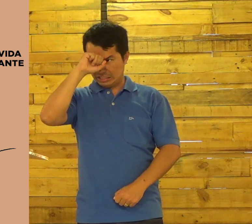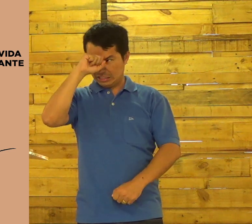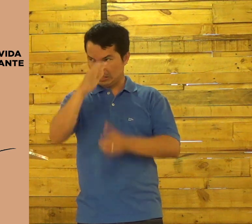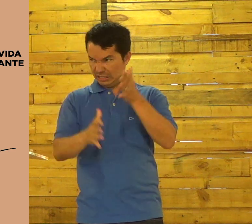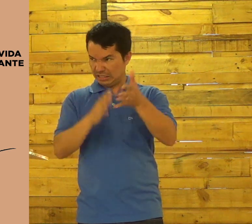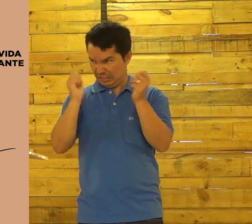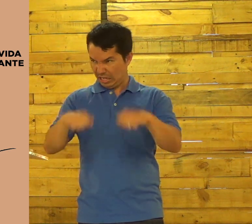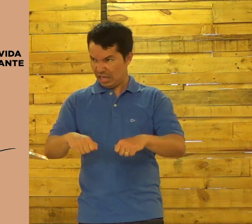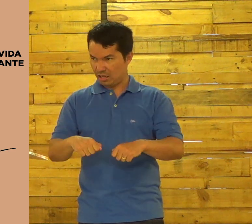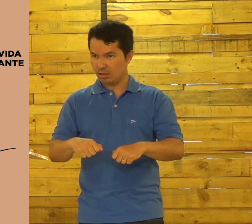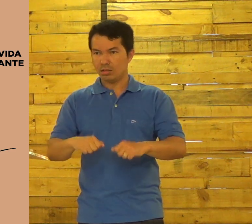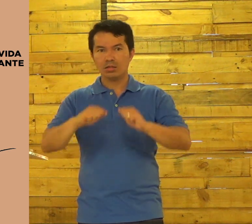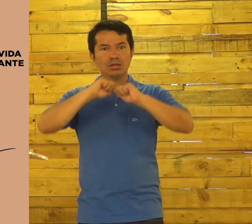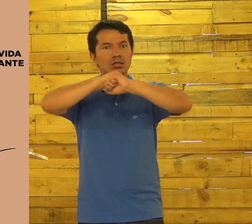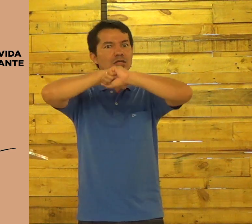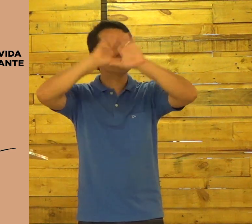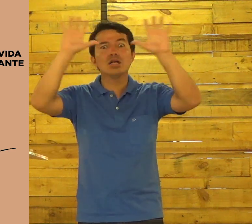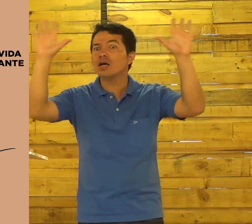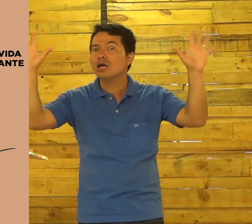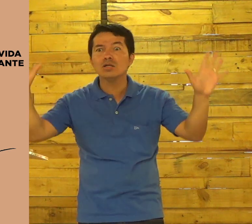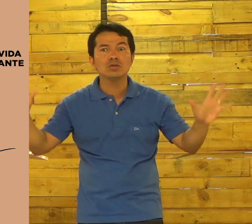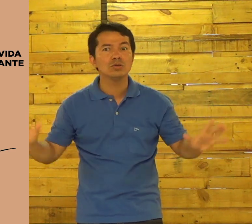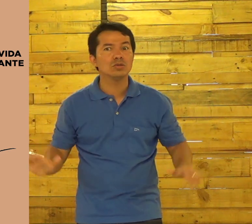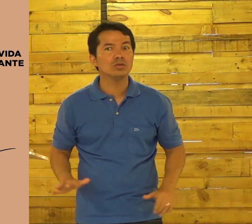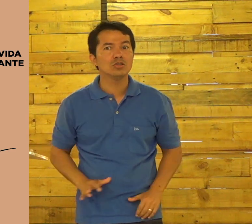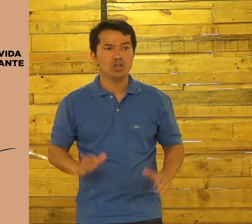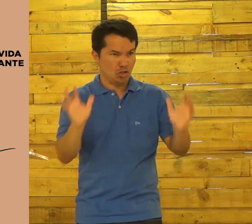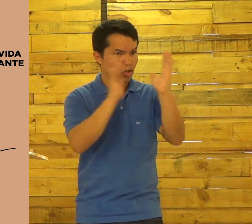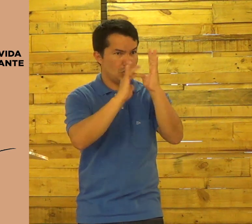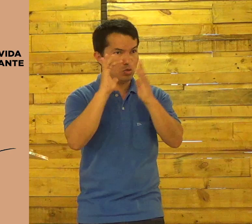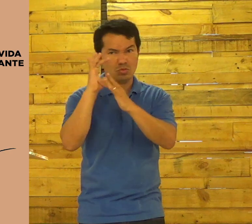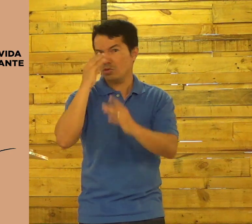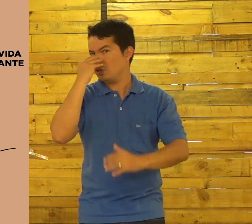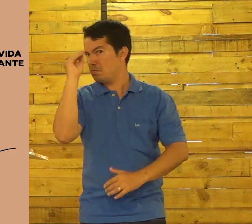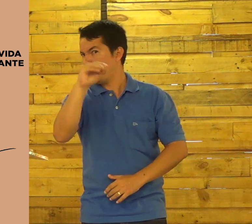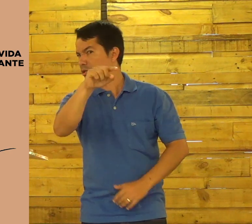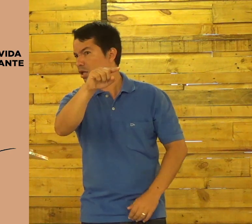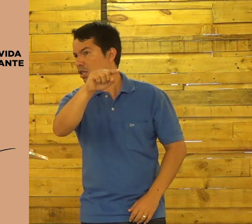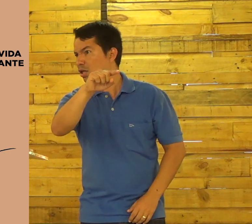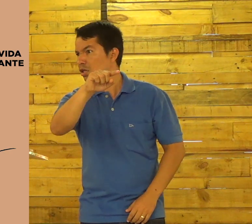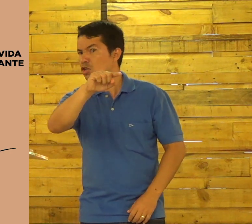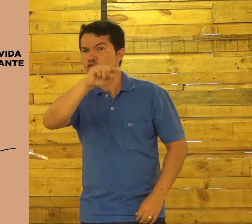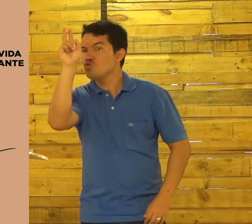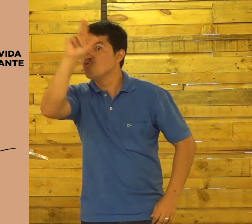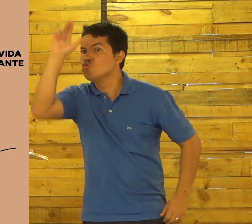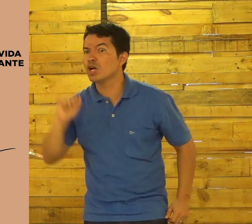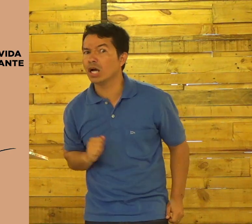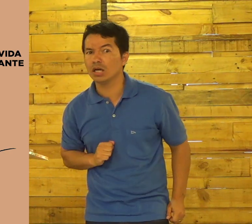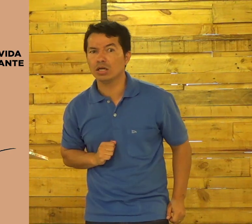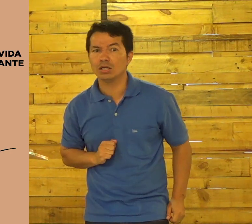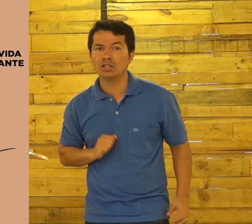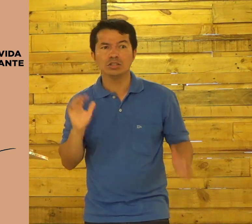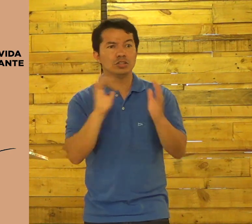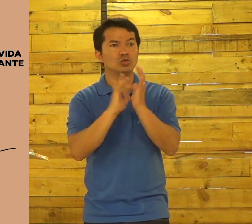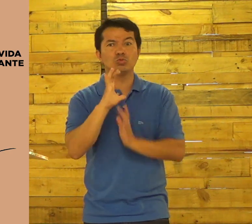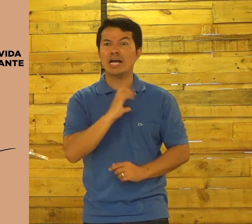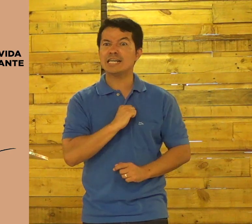E pode aprender livros? Claro que pode. Jesus a despreza? Nunca. forma